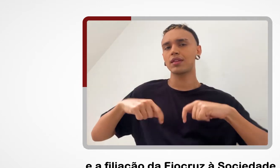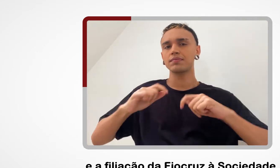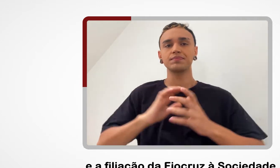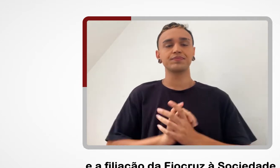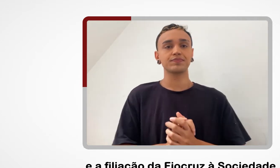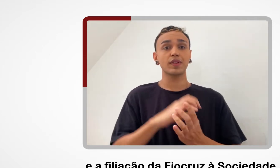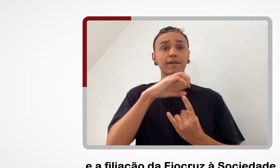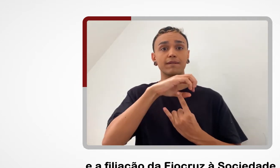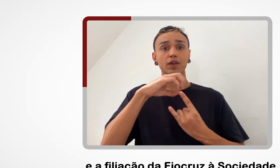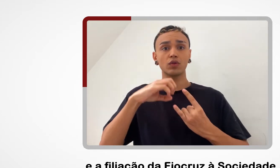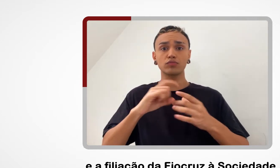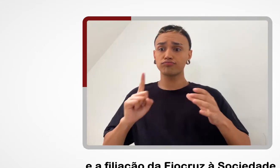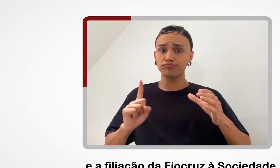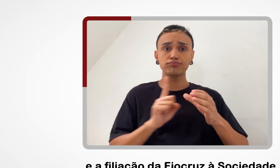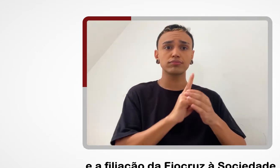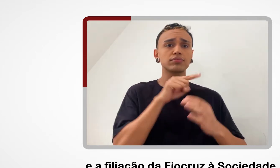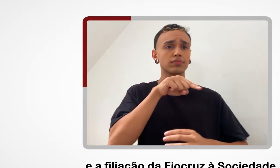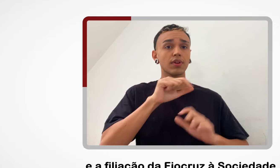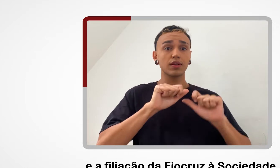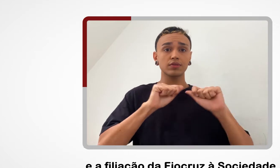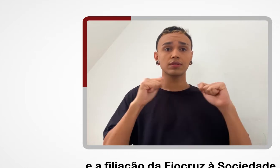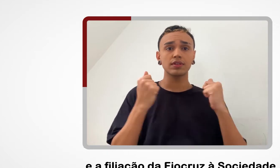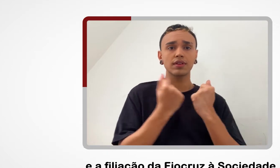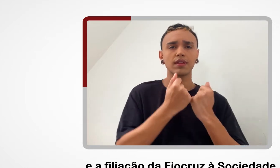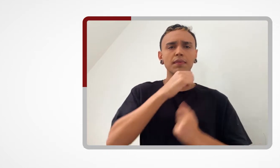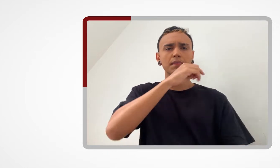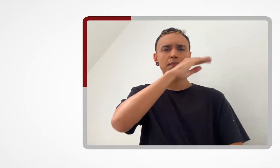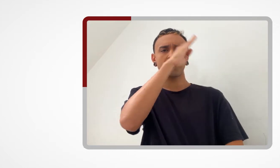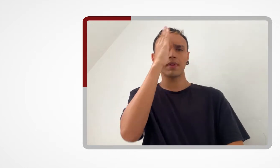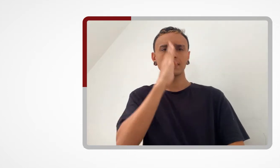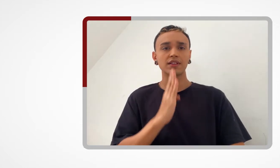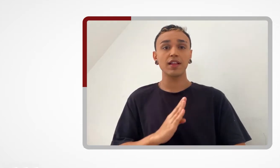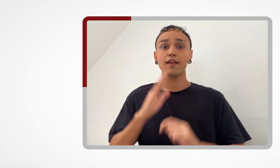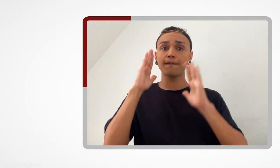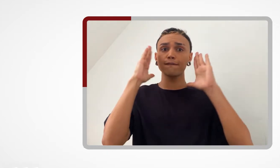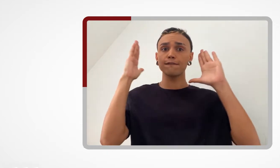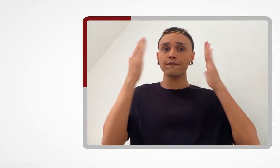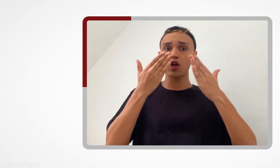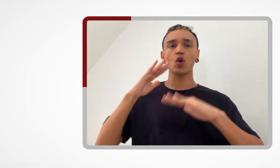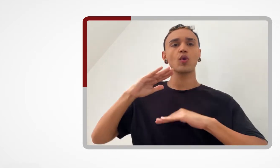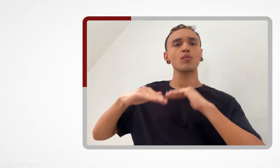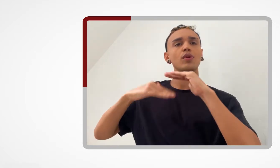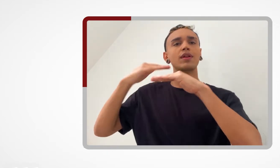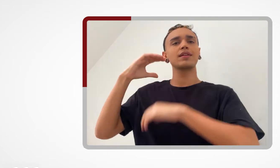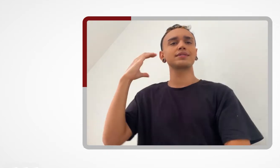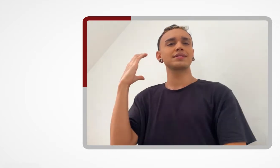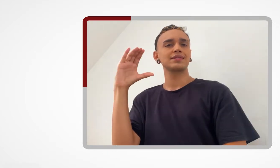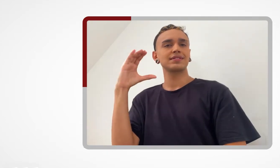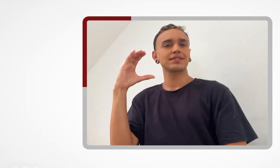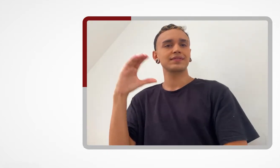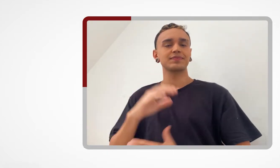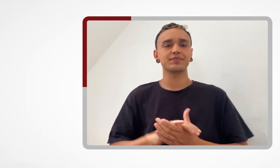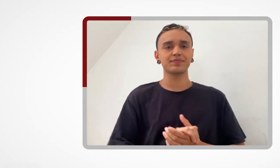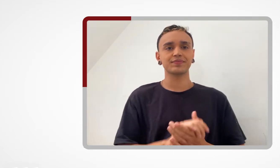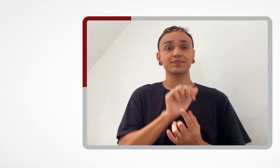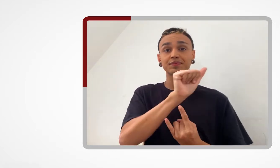Sociedade Brasileira para o Progresso da Ciência. O AFN Acessibilidade está começando.